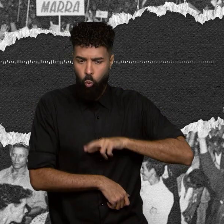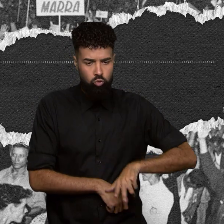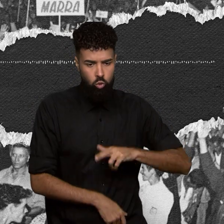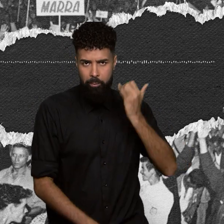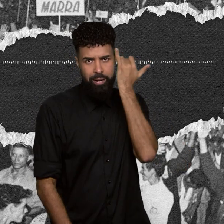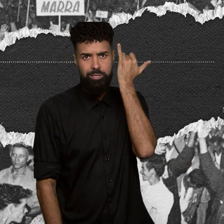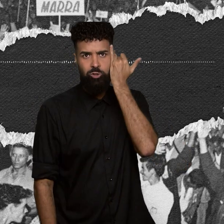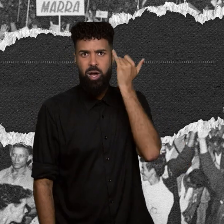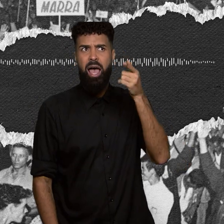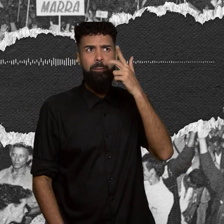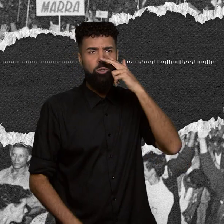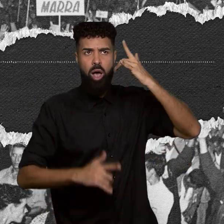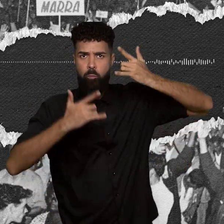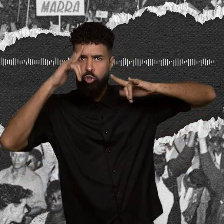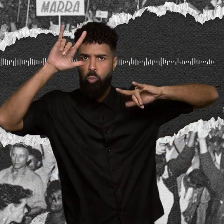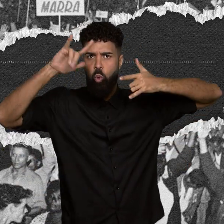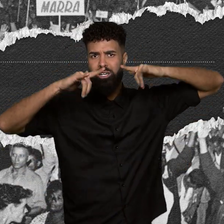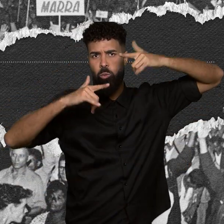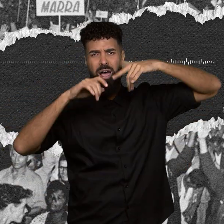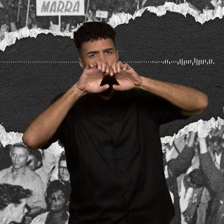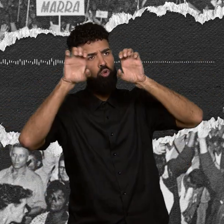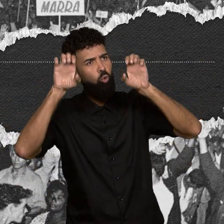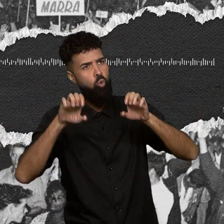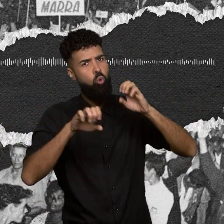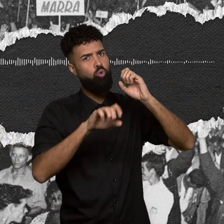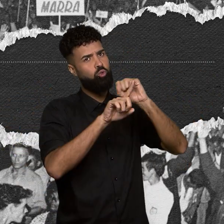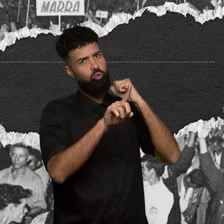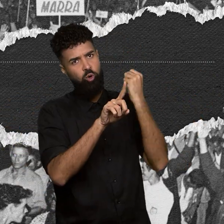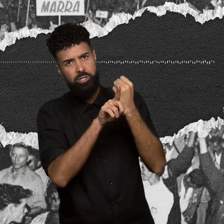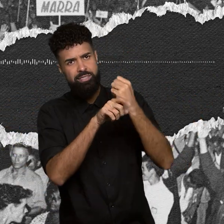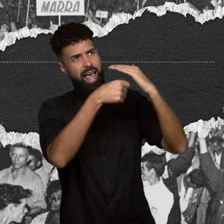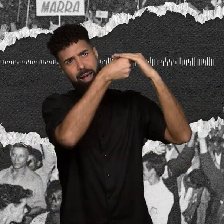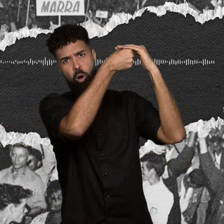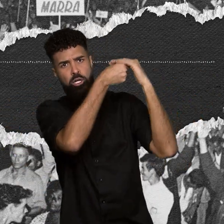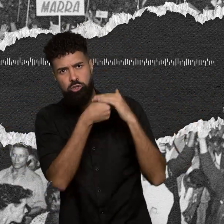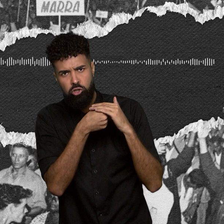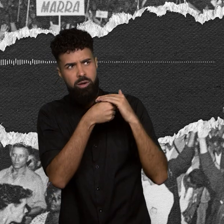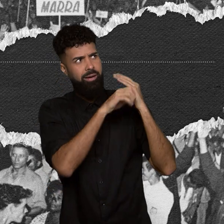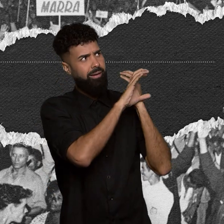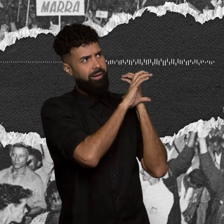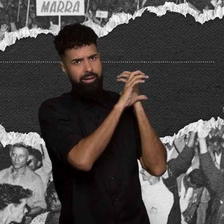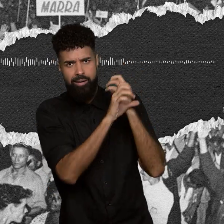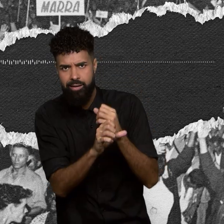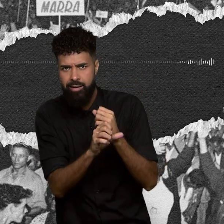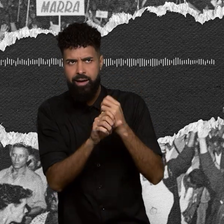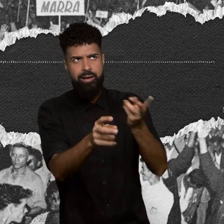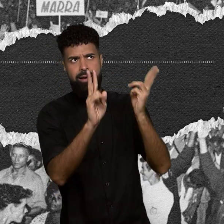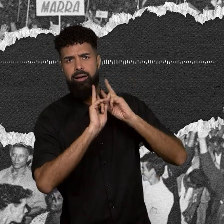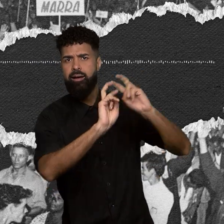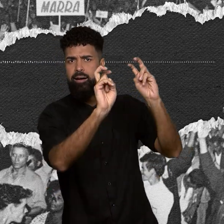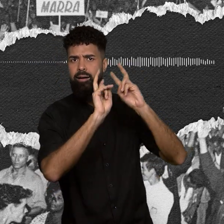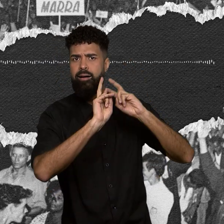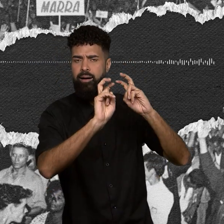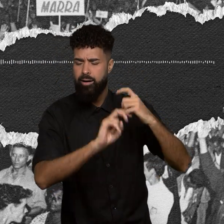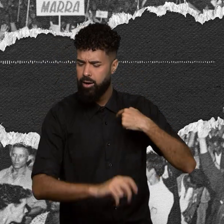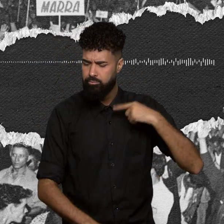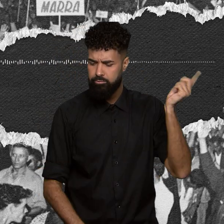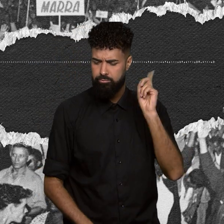sendo vítima de uma estrutura social opressora e exploradora e que ele pode, se juntando com